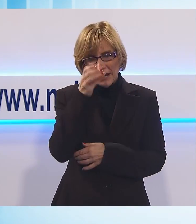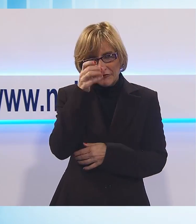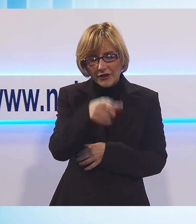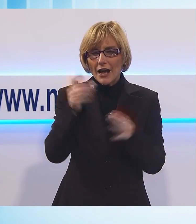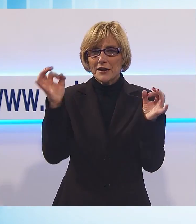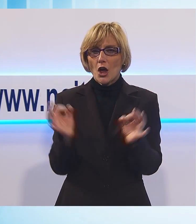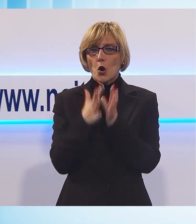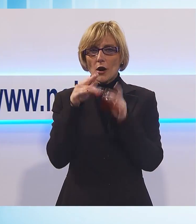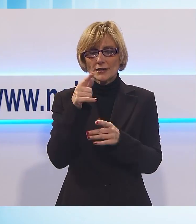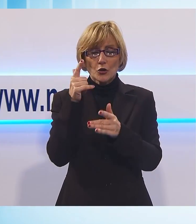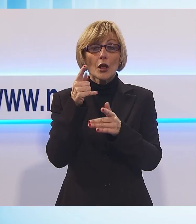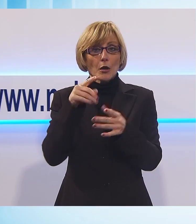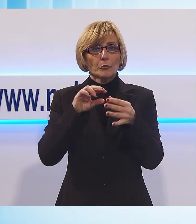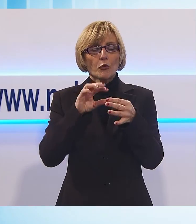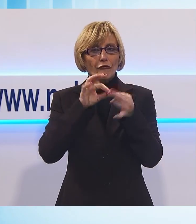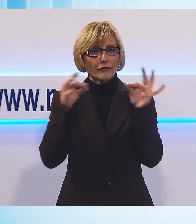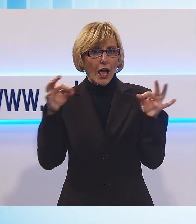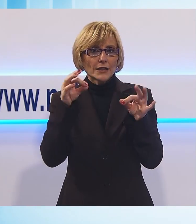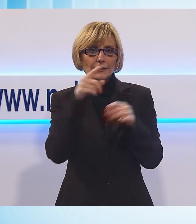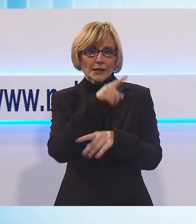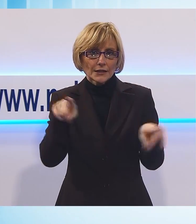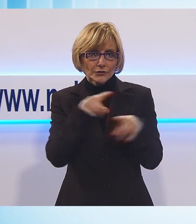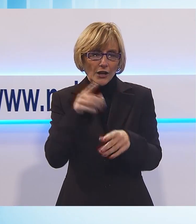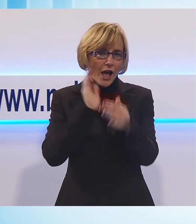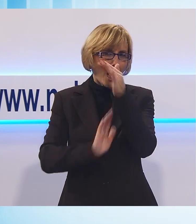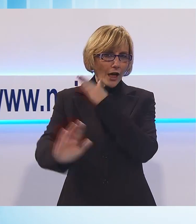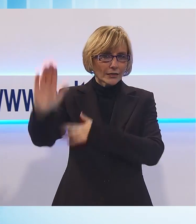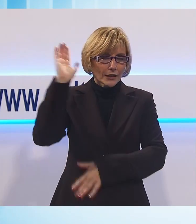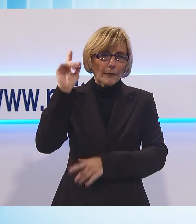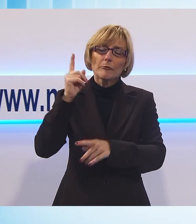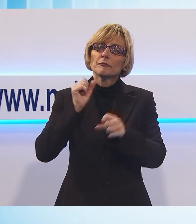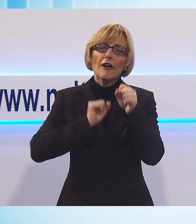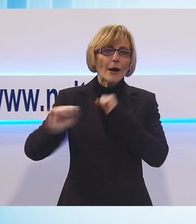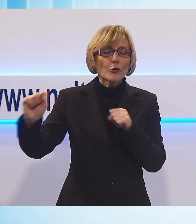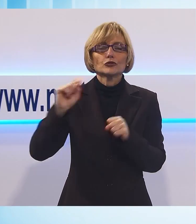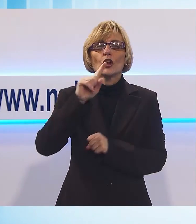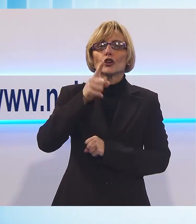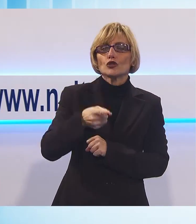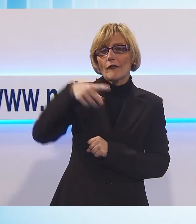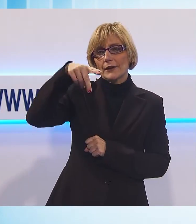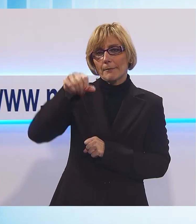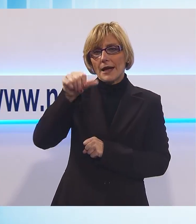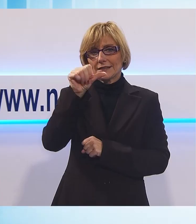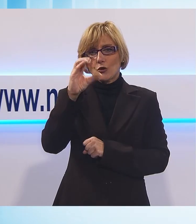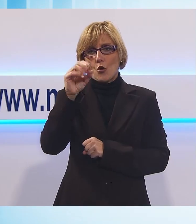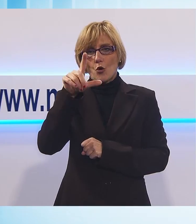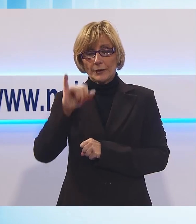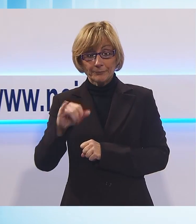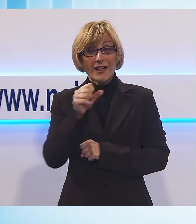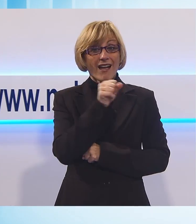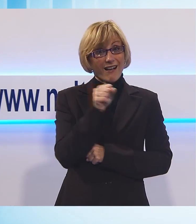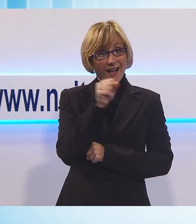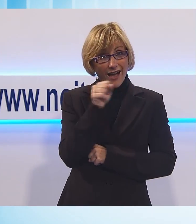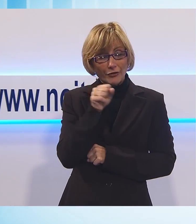altri casi antichi. La più conosciuta, la più comune, è quella di Giovanni Pascoli. Il canto e la Questua assumono un ruolo